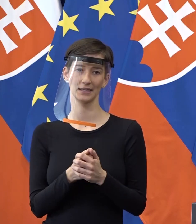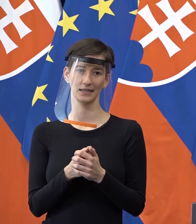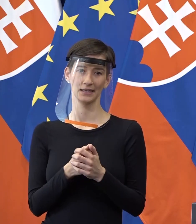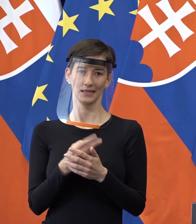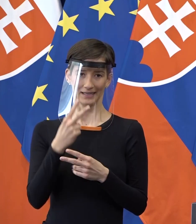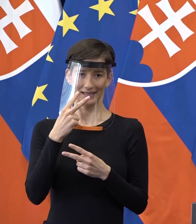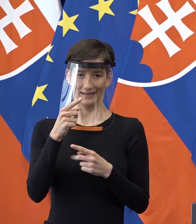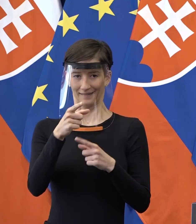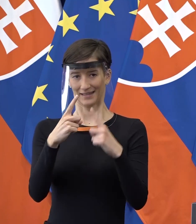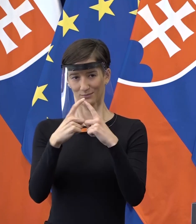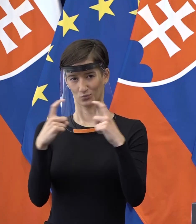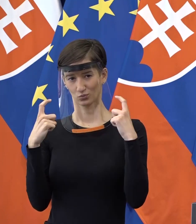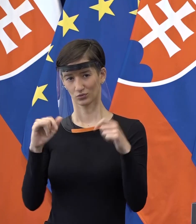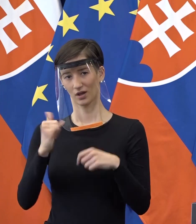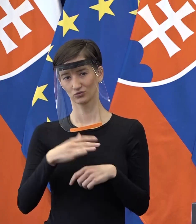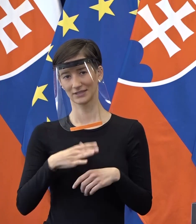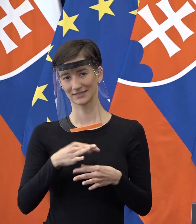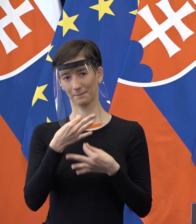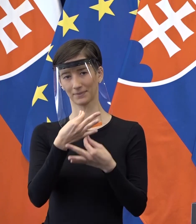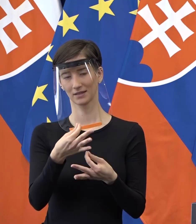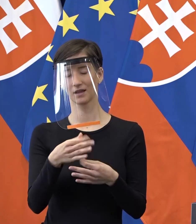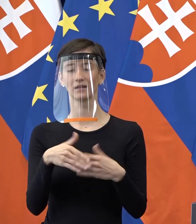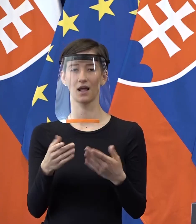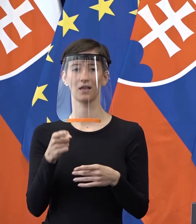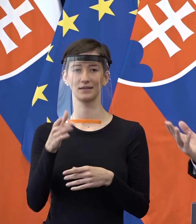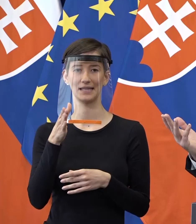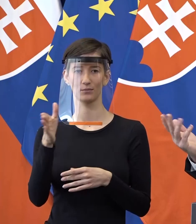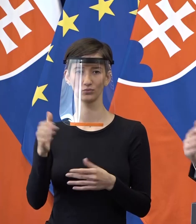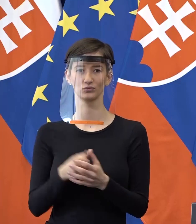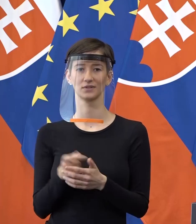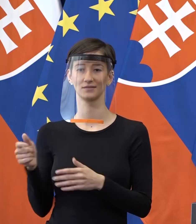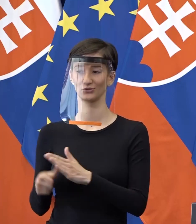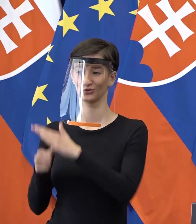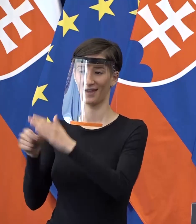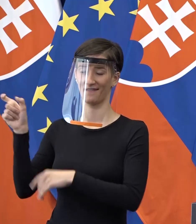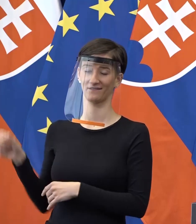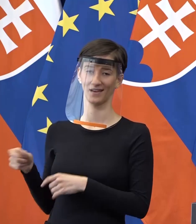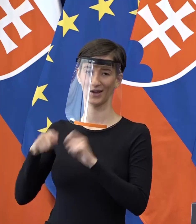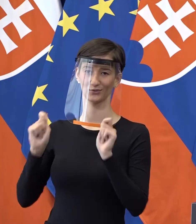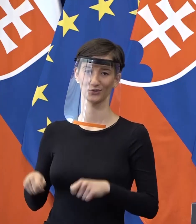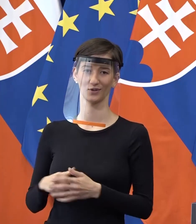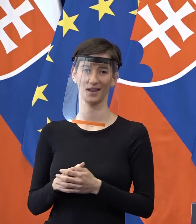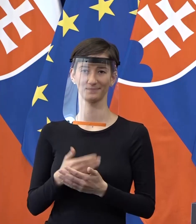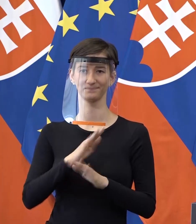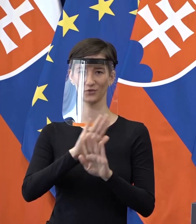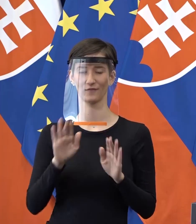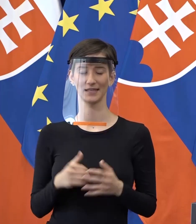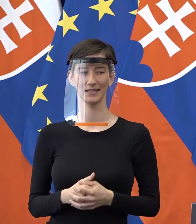máte rúšku, že by ste sa chceli pýtať ďalšie otázky, ale tak niekedy na budúce, lebo to šéfová rozhodla. Ďakujem pekne. Dovidenia. Ďakujeme veľmi pekne.